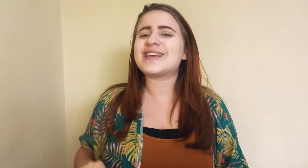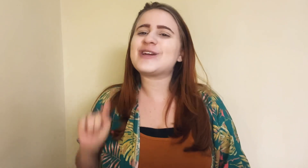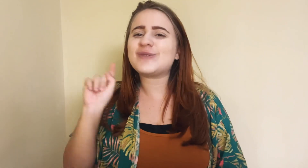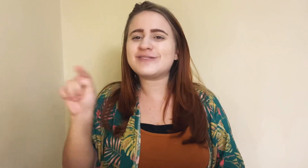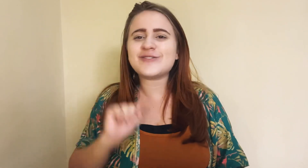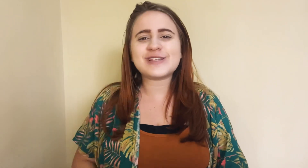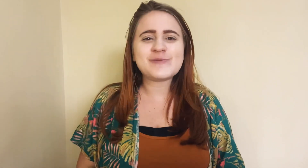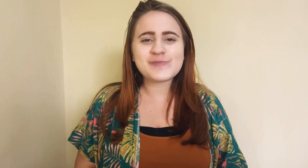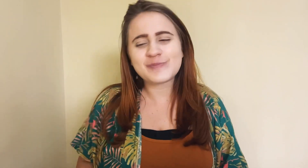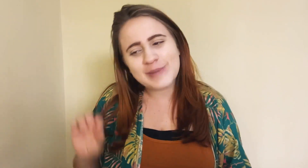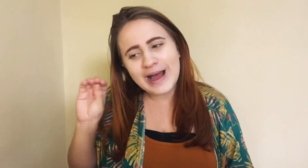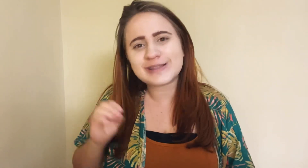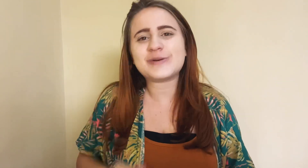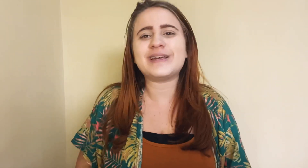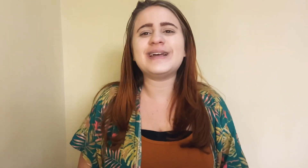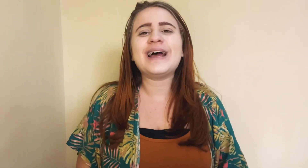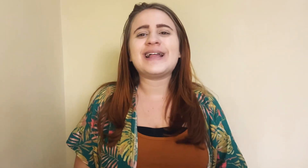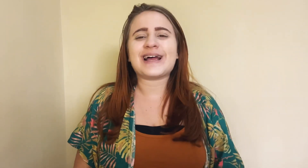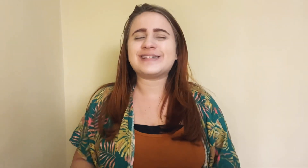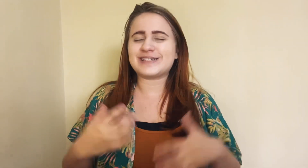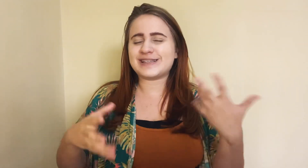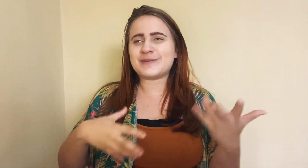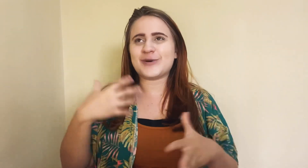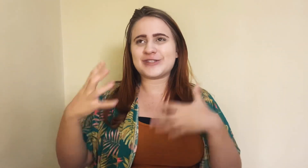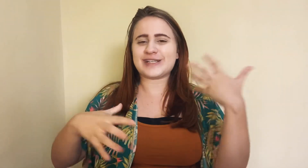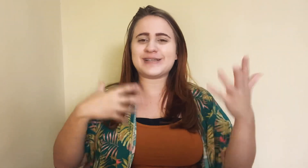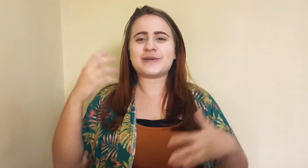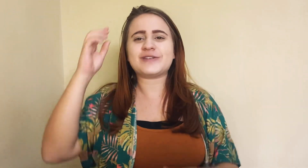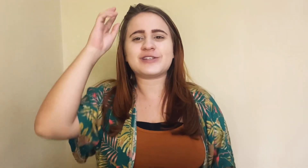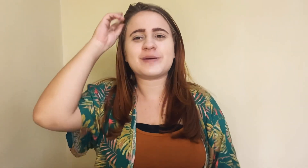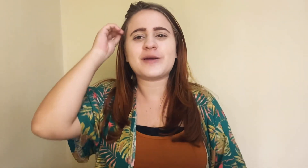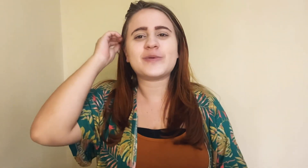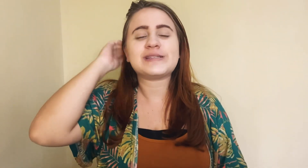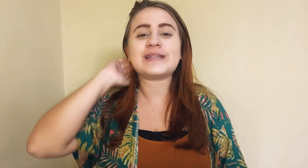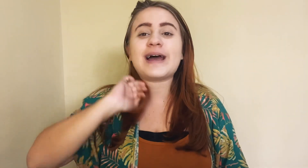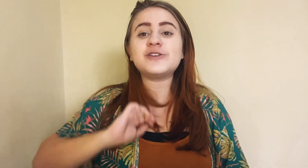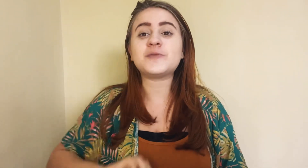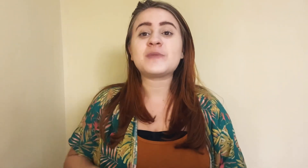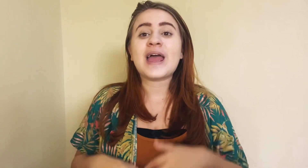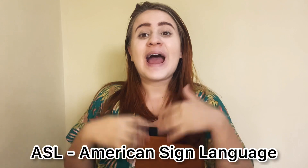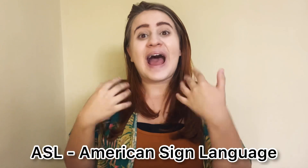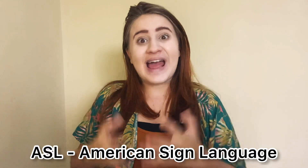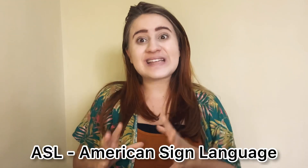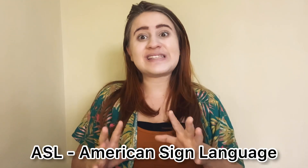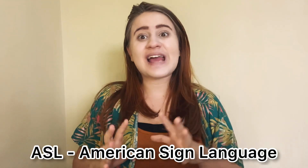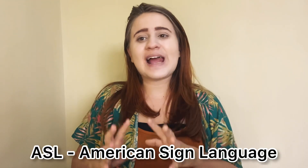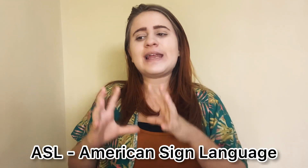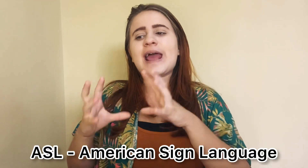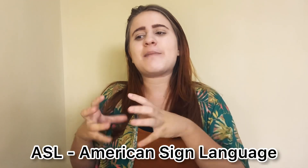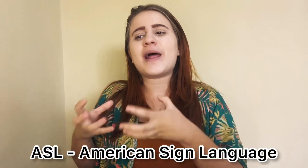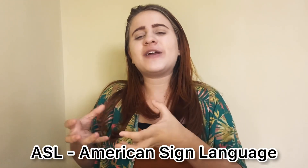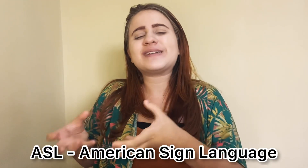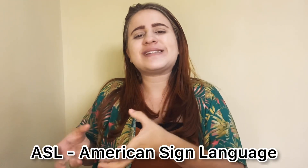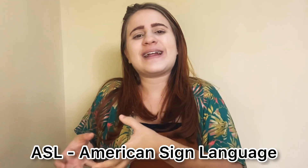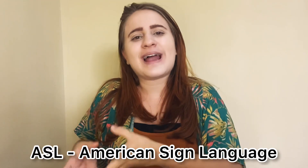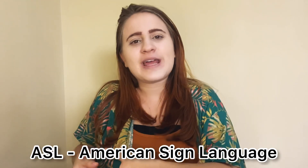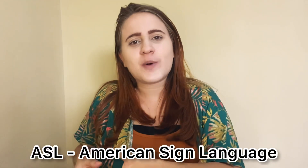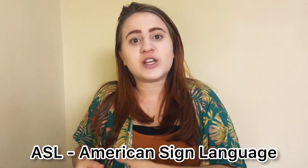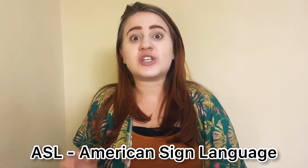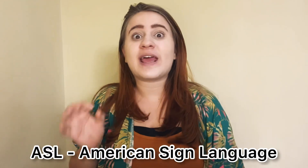Inclusive eu sei um básico aí, tá? Se vocês quiserem eu posso trazer pra vocês também alguns sinais. A SL é American Sign Language, que